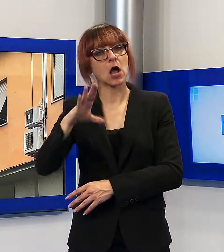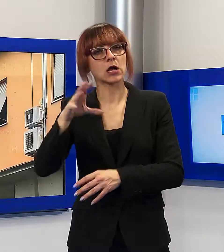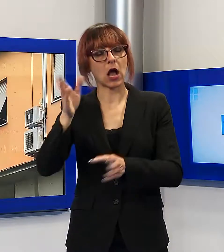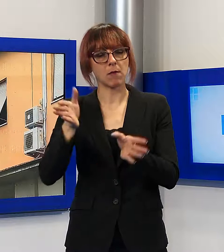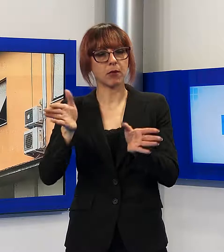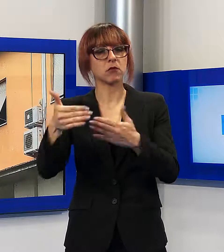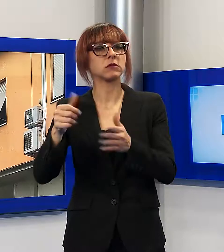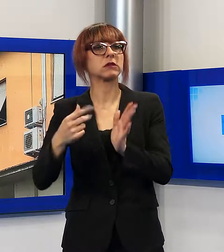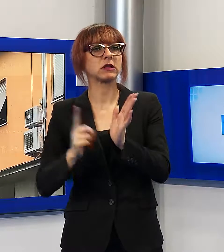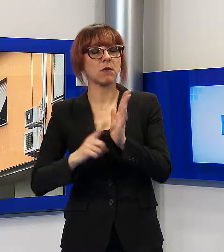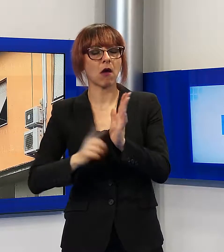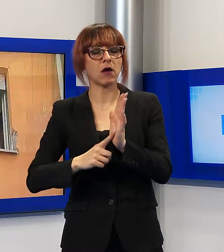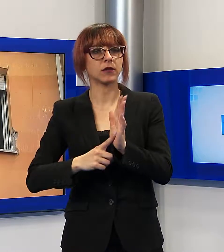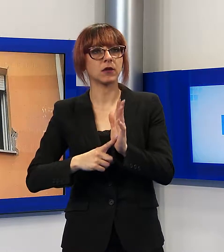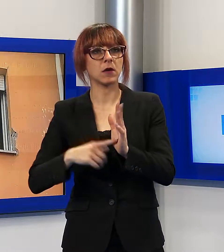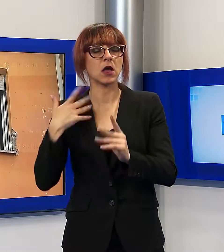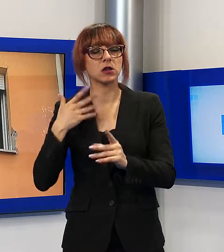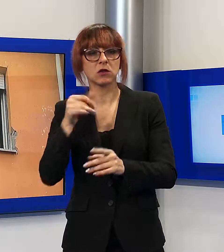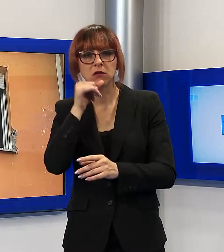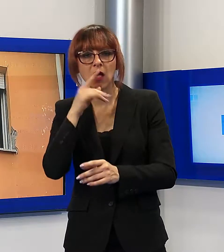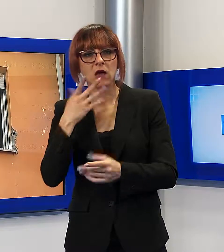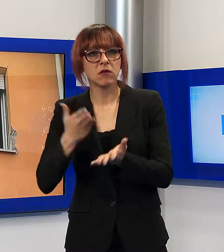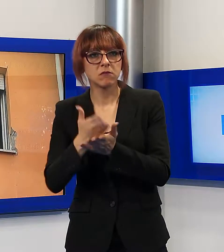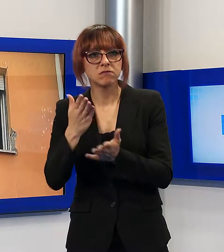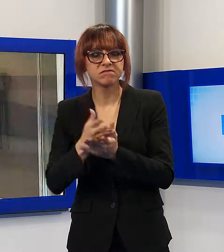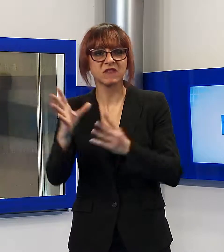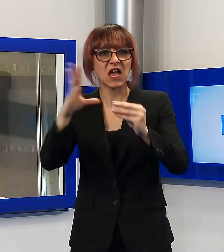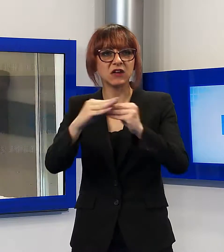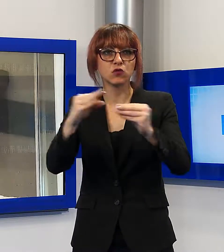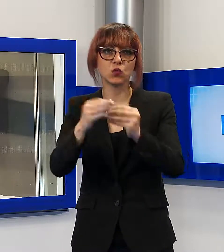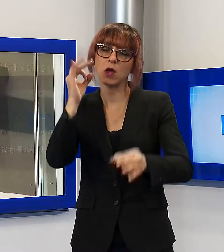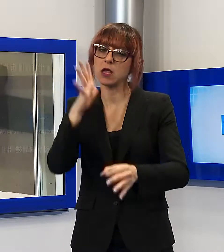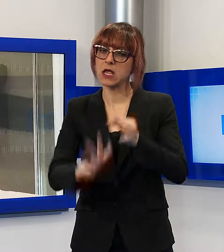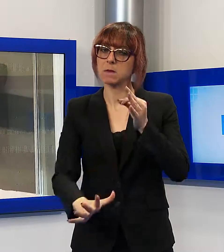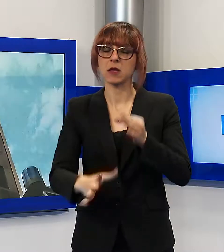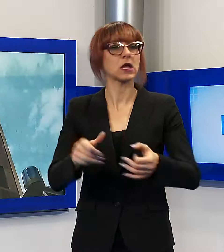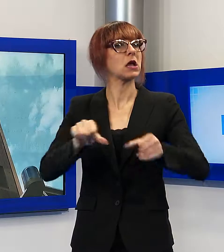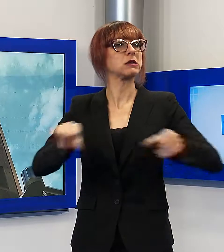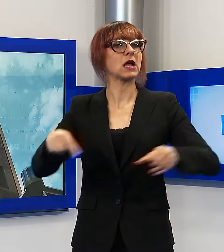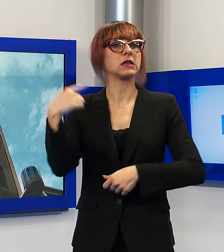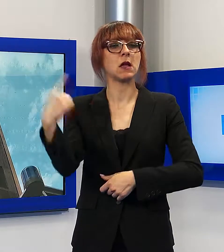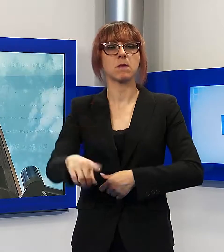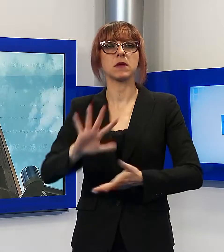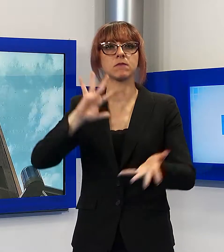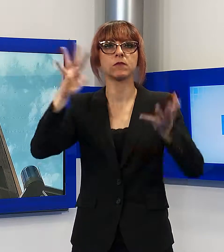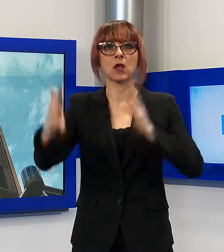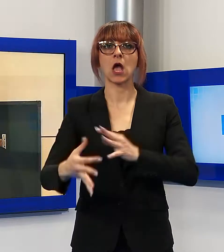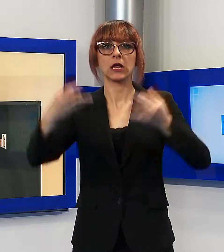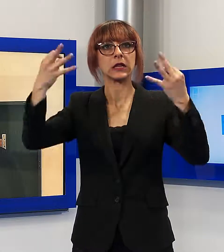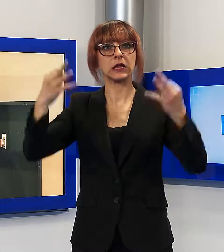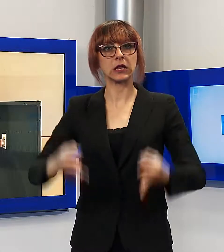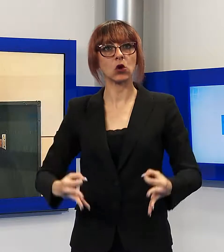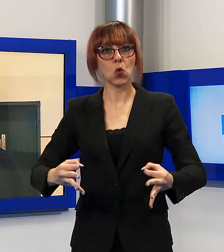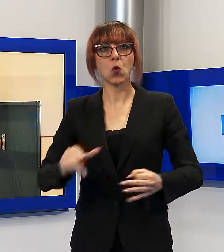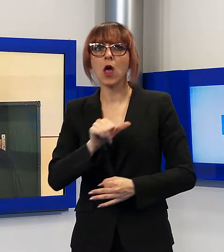vigili del fuoco in primis, nel ristrutturare immediatamente la sede di servizio, renderla sicura non solo